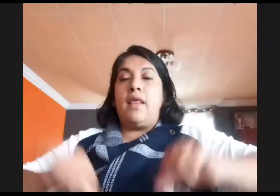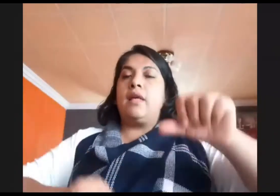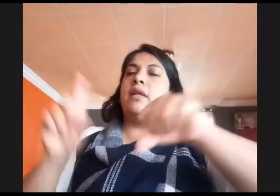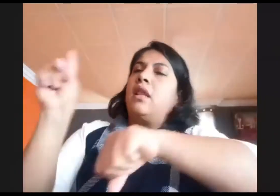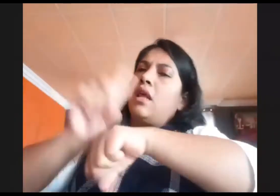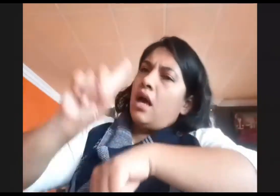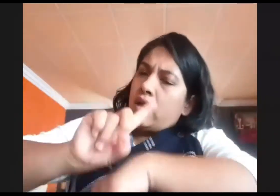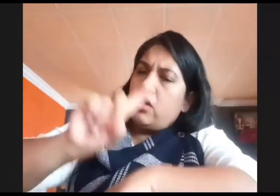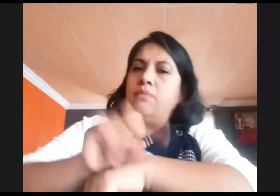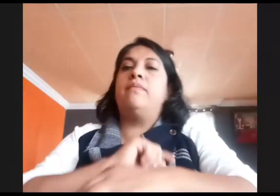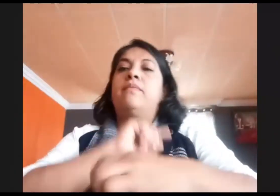diversos contextos.